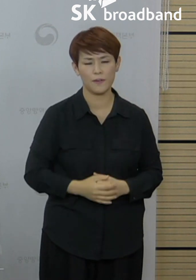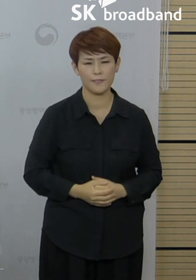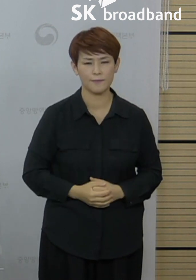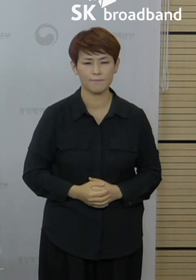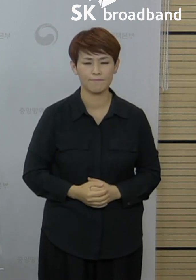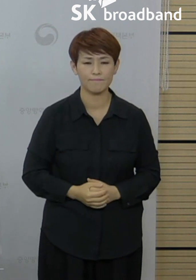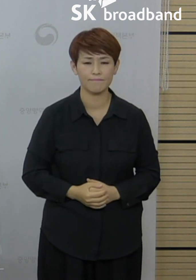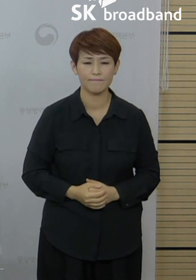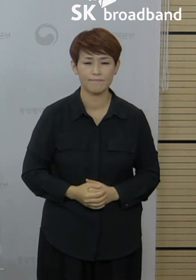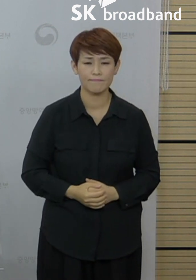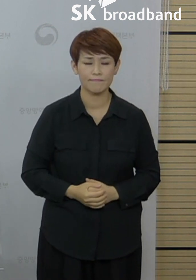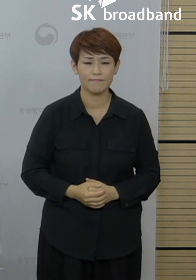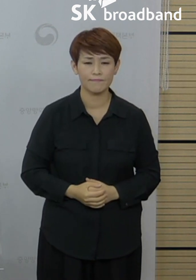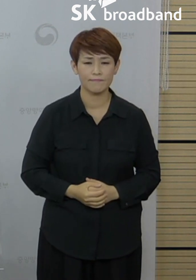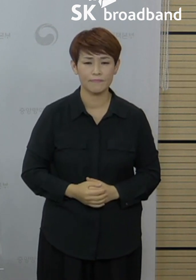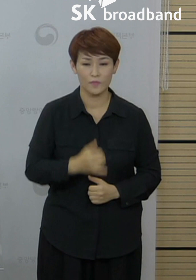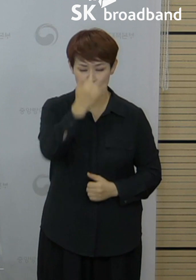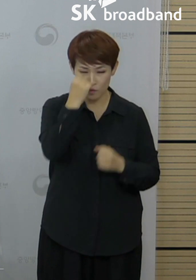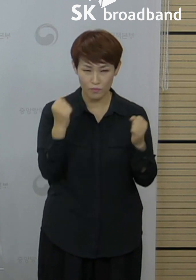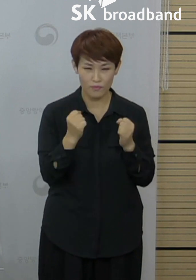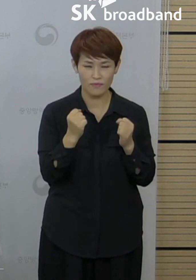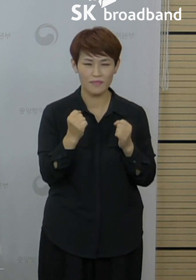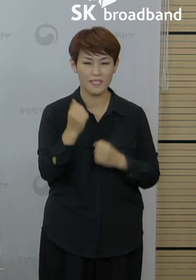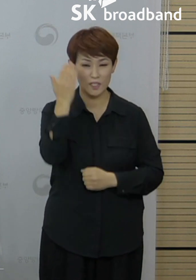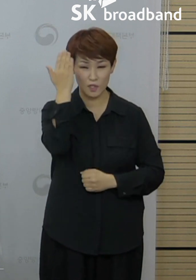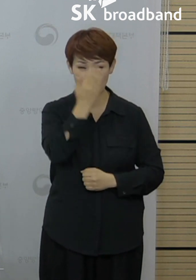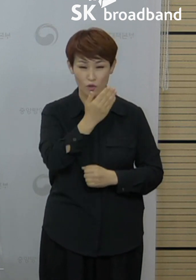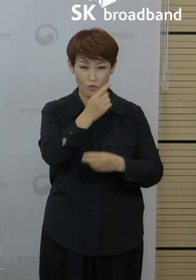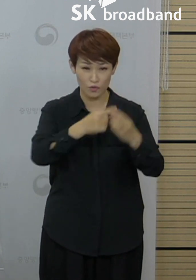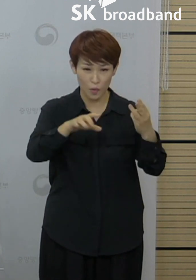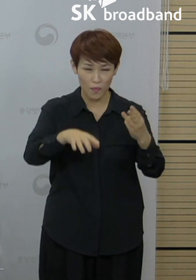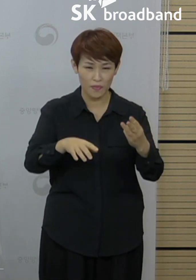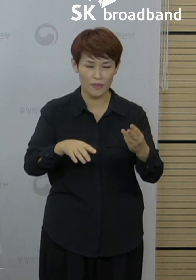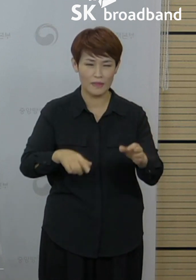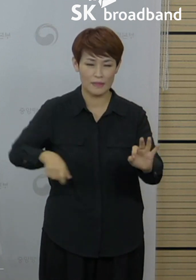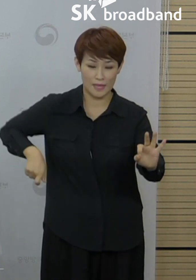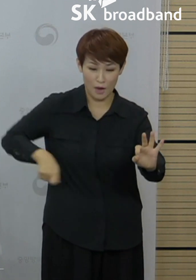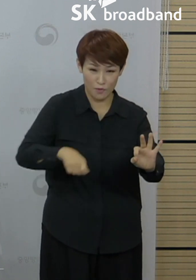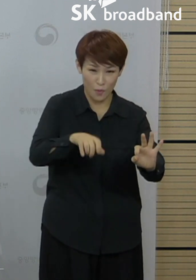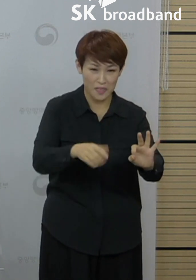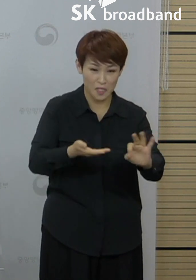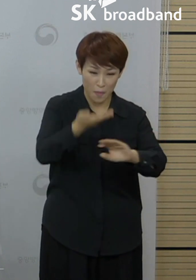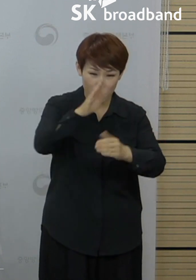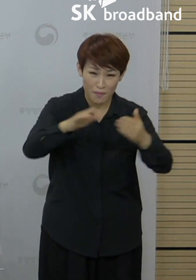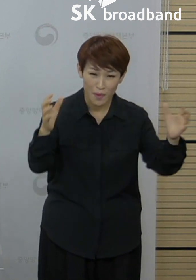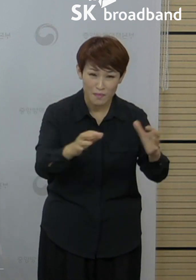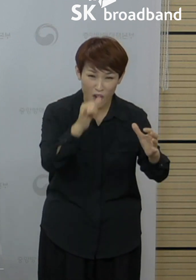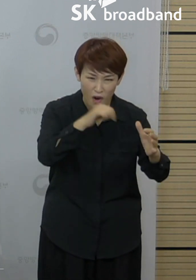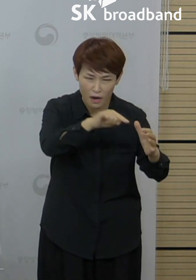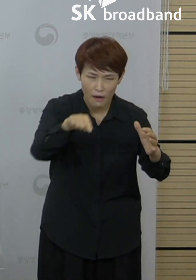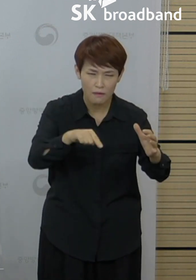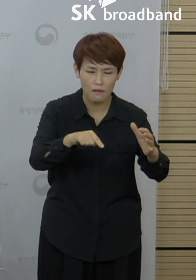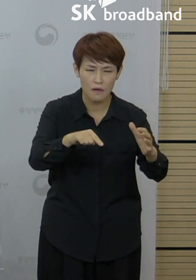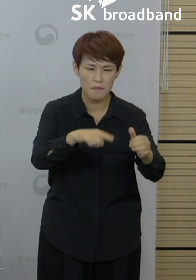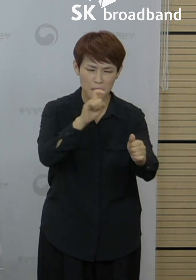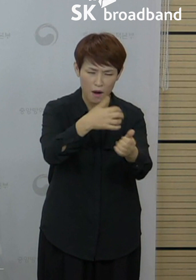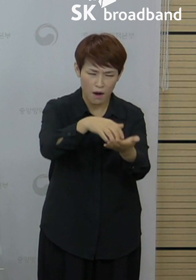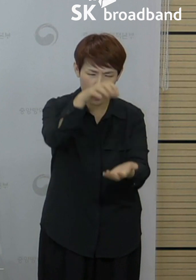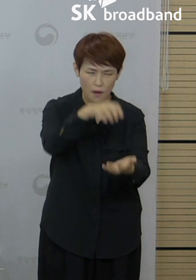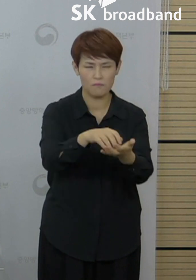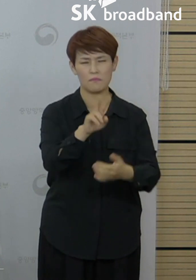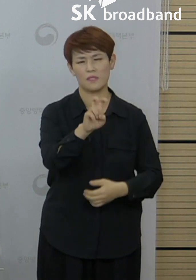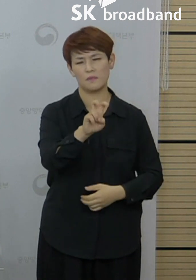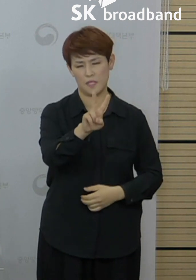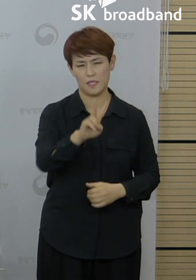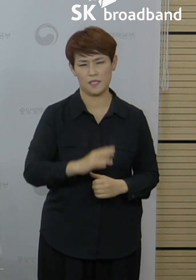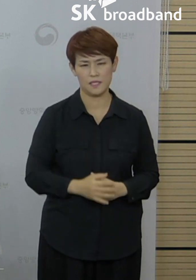충북 청주시 당구장 선후배 모임과 관련해서 누적 확진자는 총 22명이 되었고요.